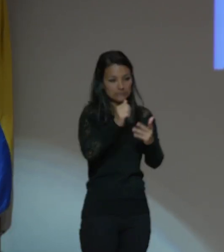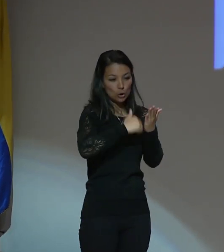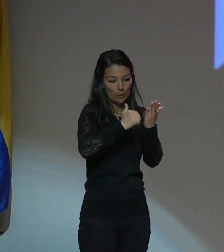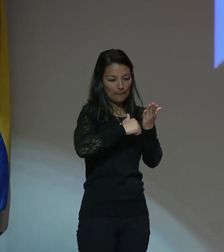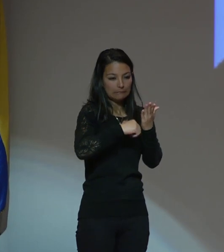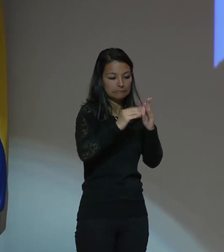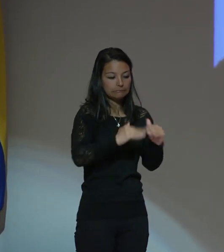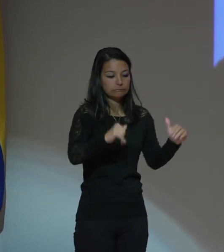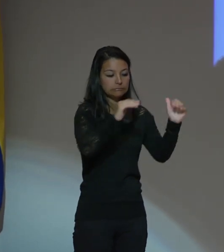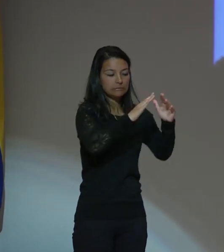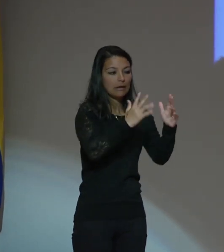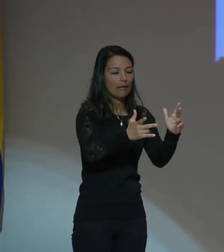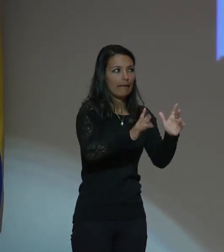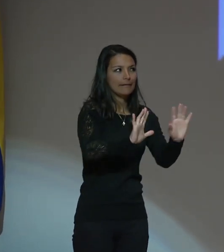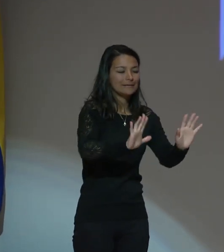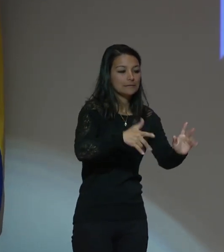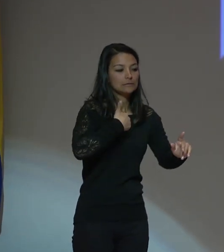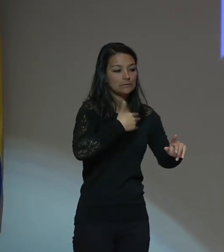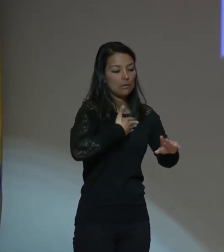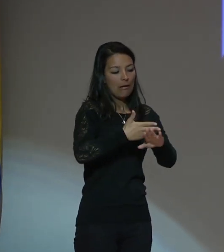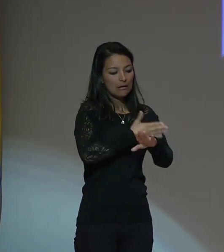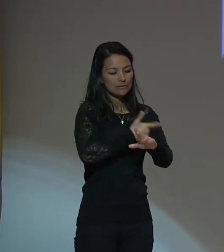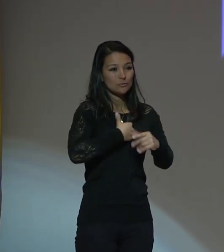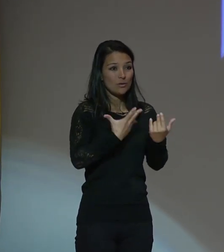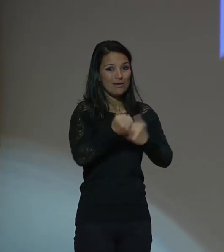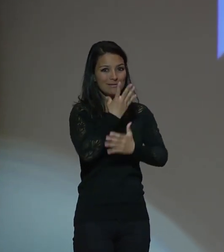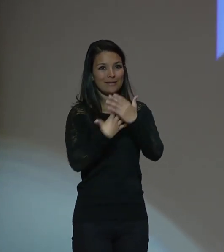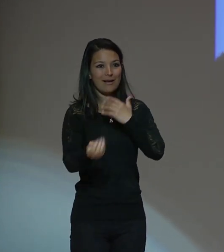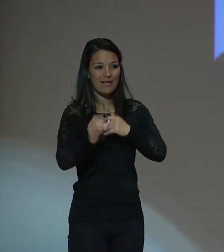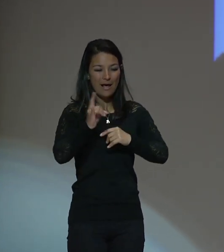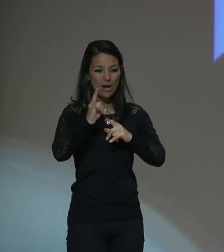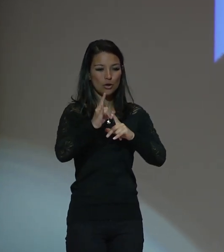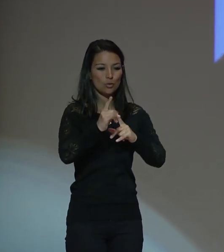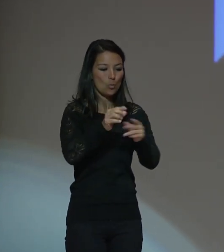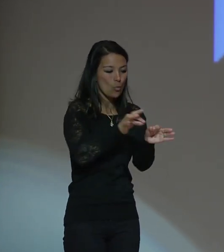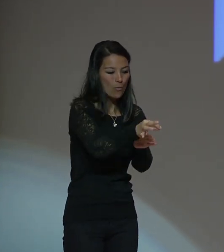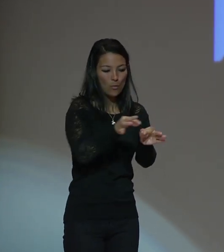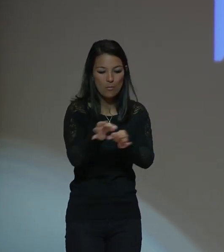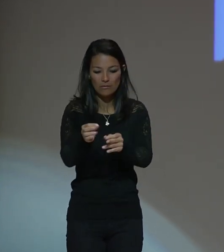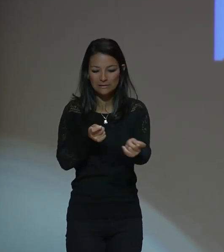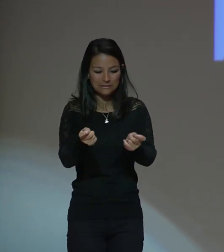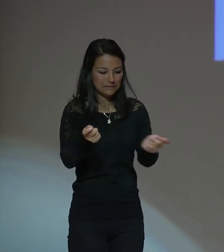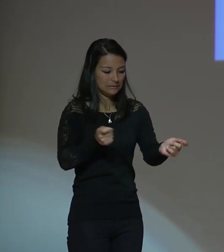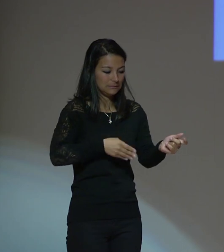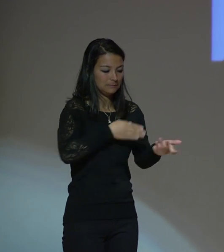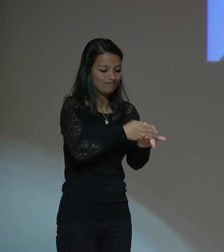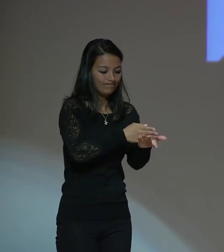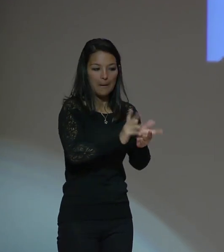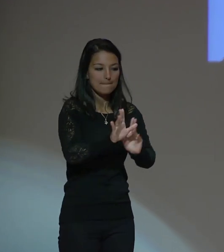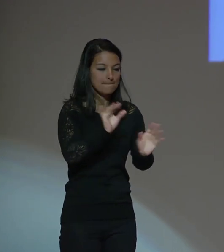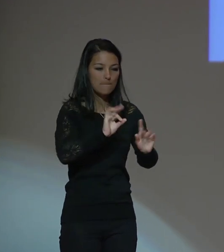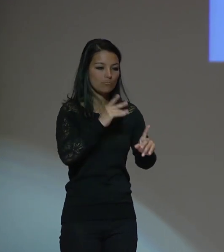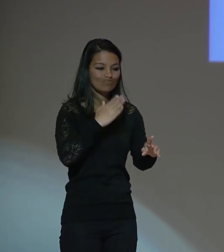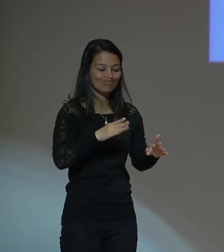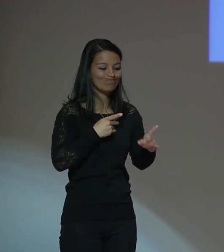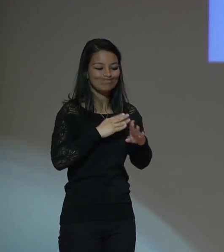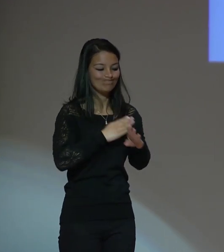para ir a un pueblo vecino, la seguridad no nos permitía.